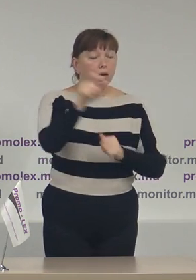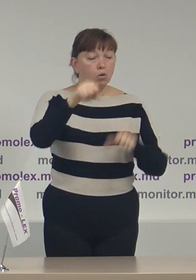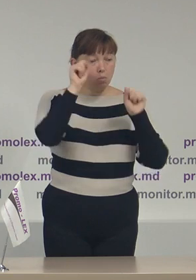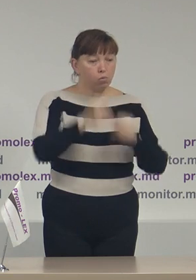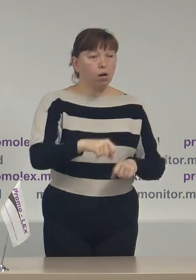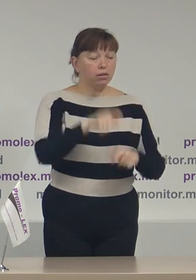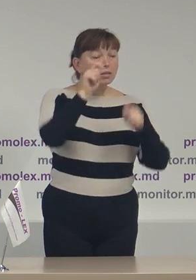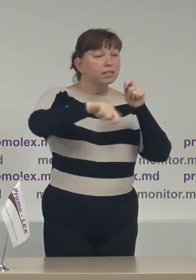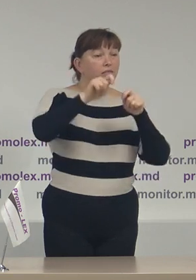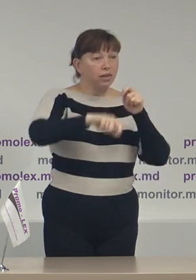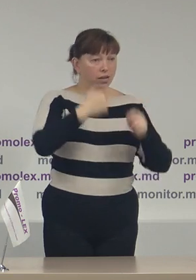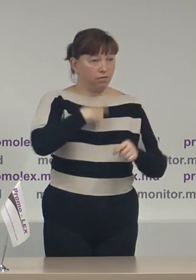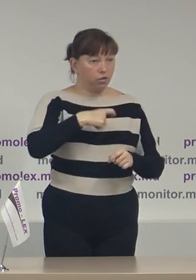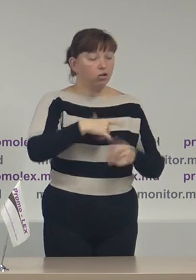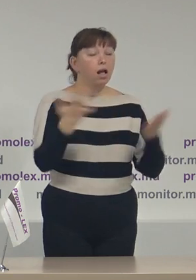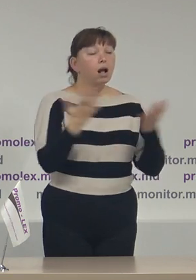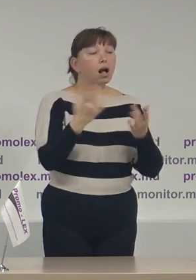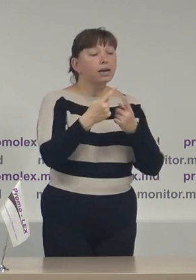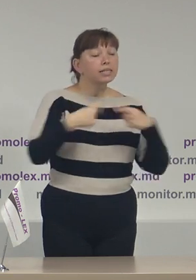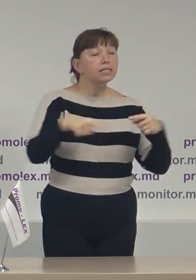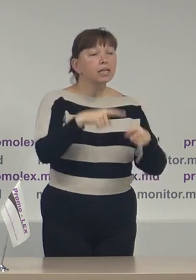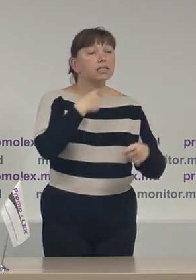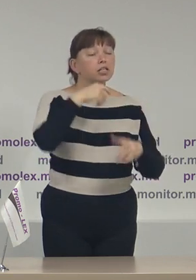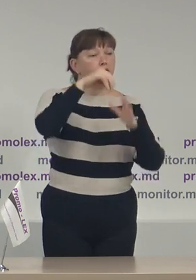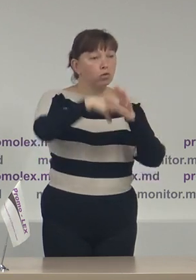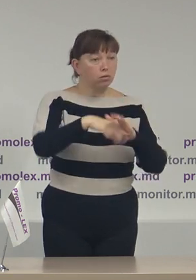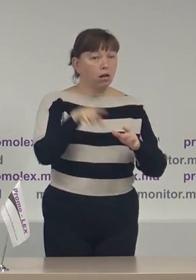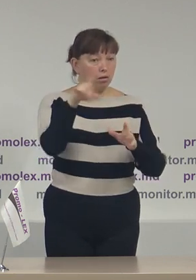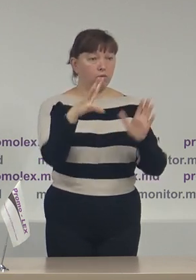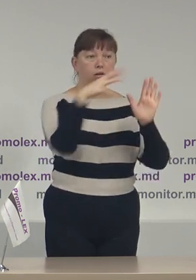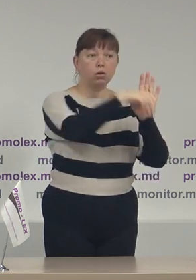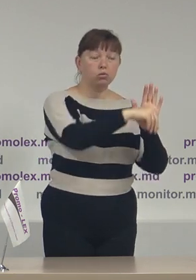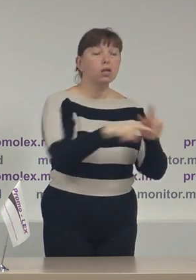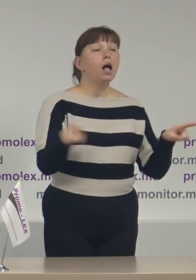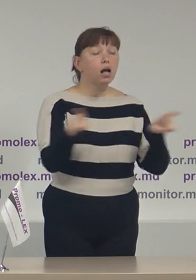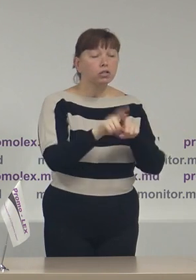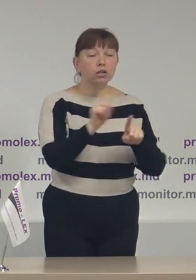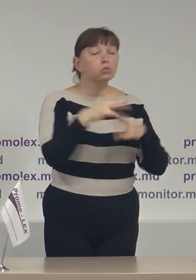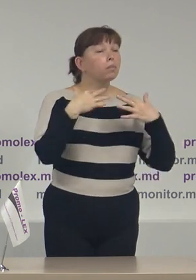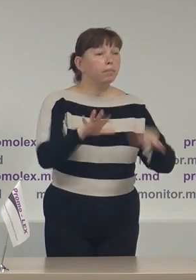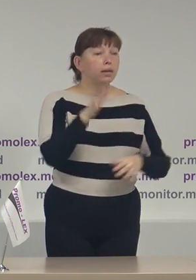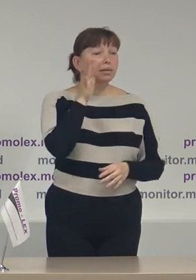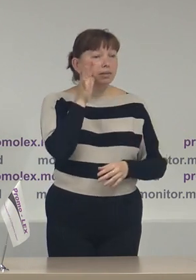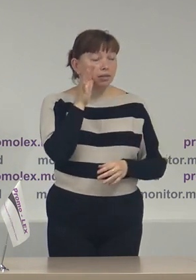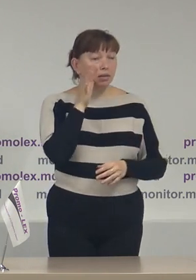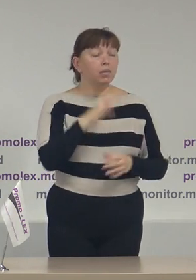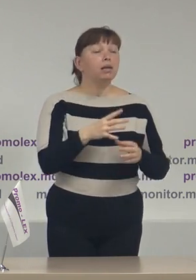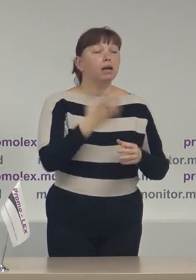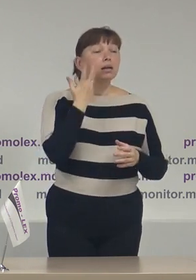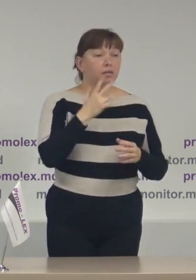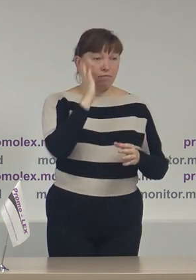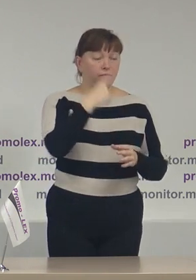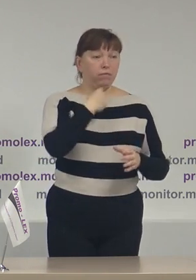poate să se verifice la care secție de votare este arandat așa încât să nu pierdă timp eventual în ziua